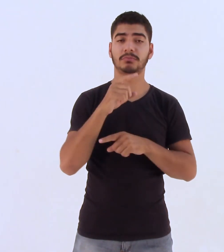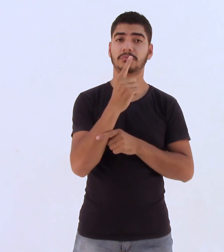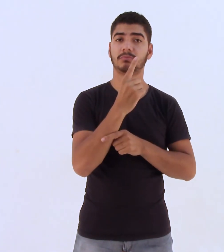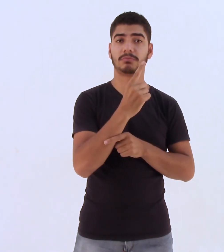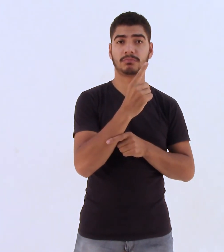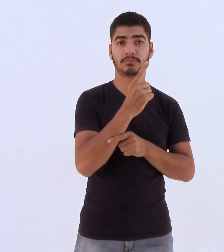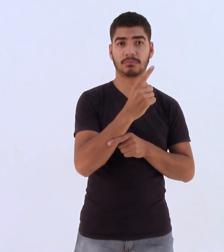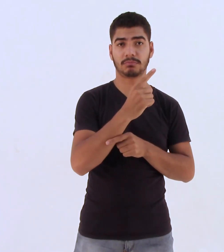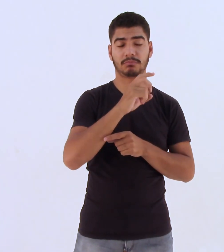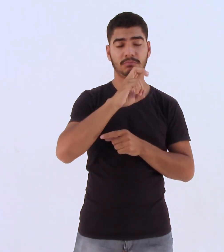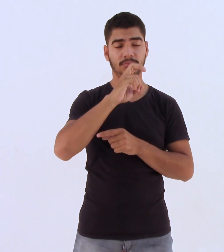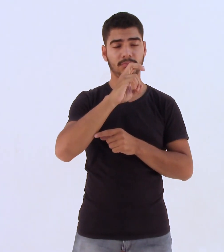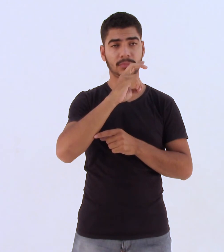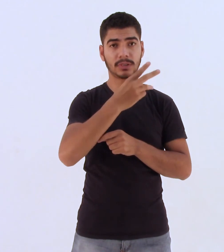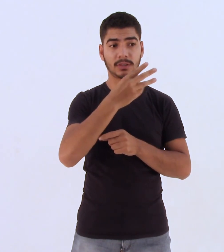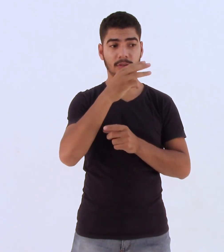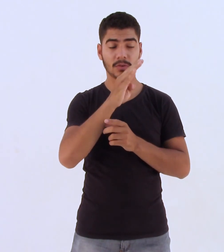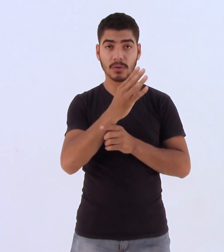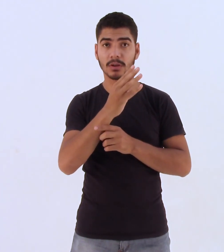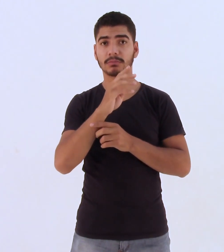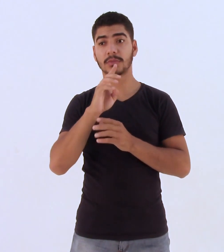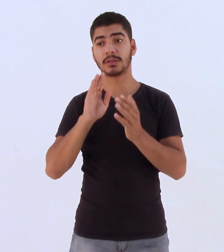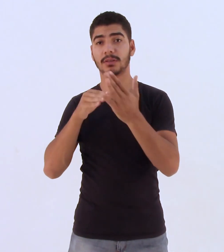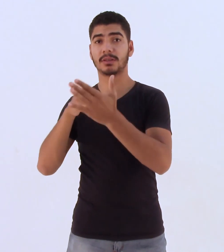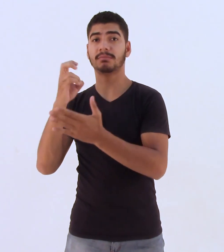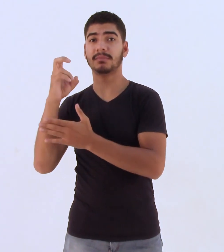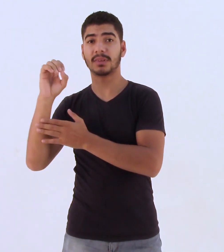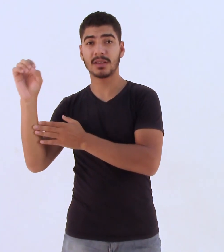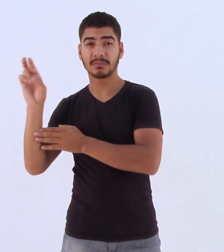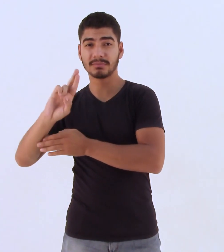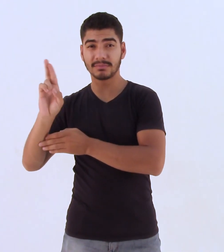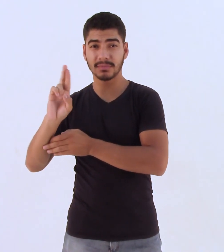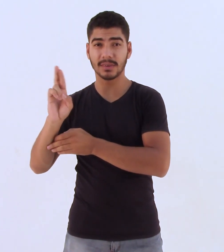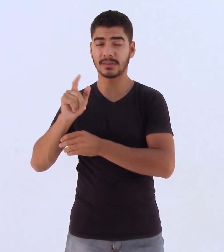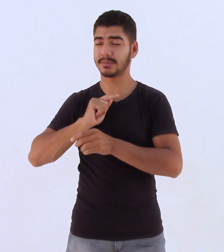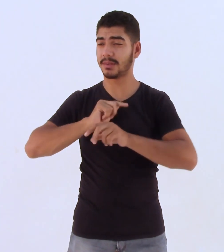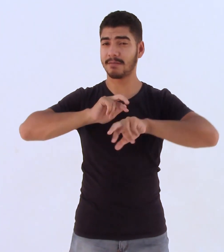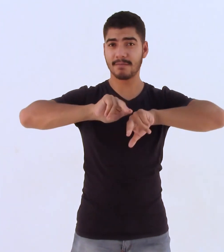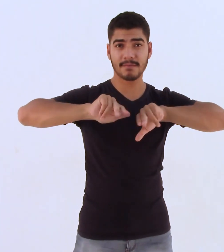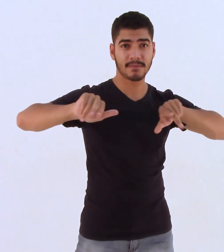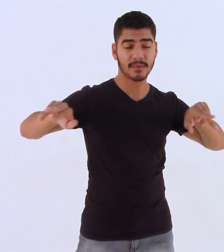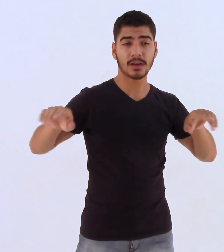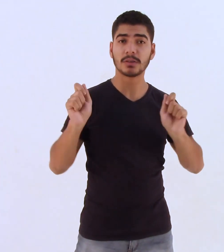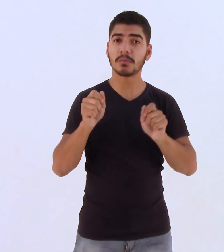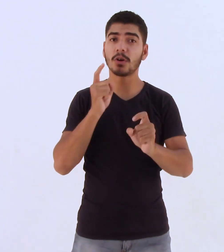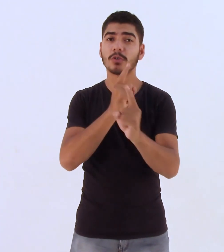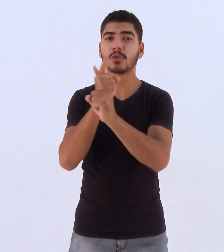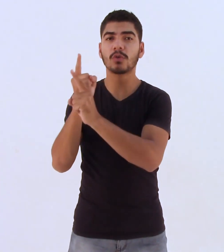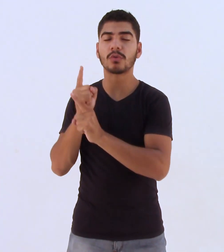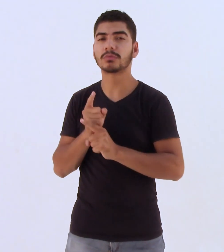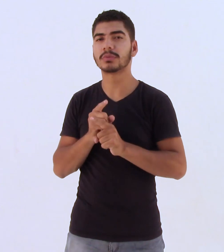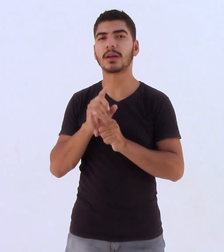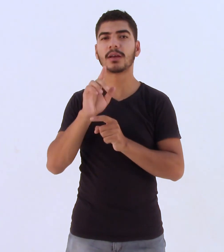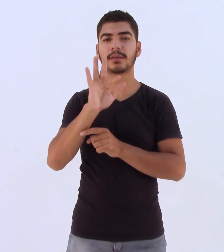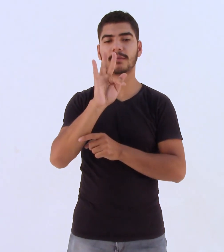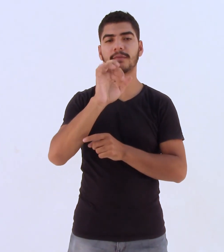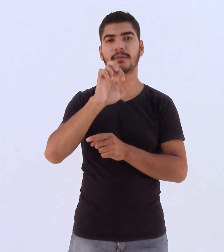a R$ 500, de acordo com a tiragem, sendo suas novas ou usadas, que podem ser encontradas em feiras ou cebos. e